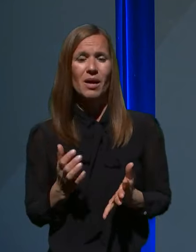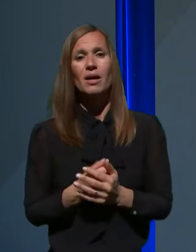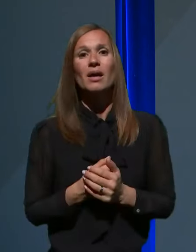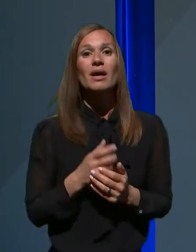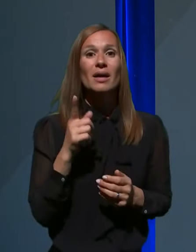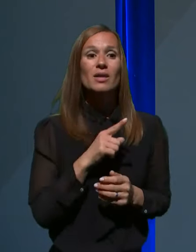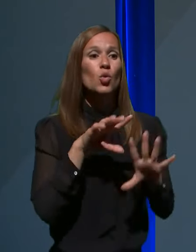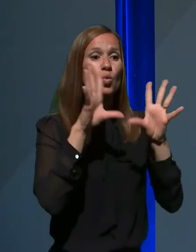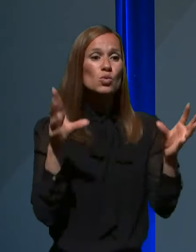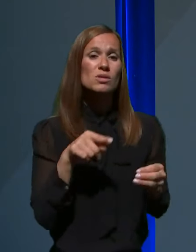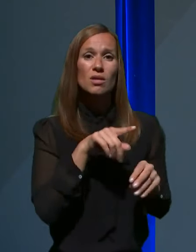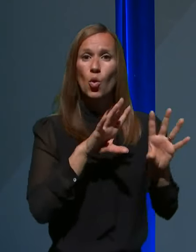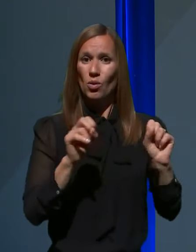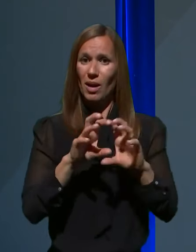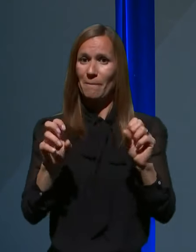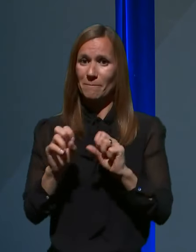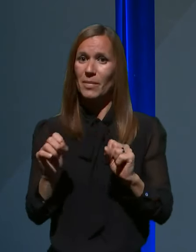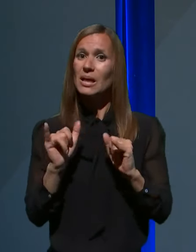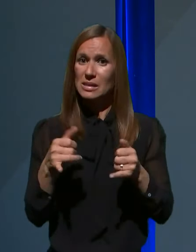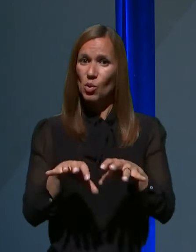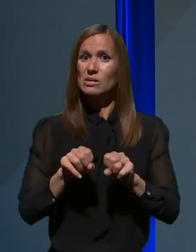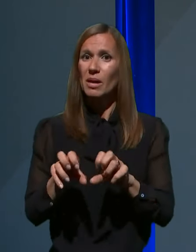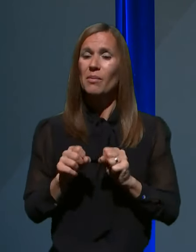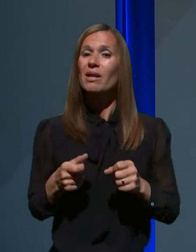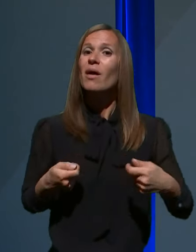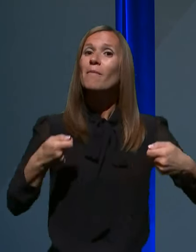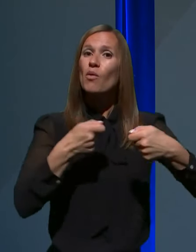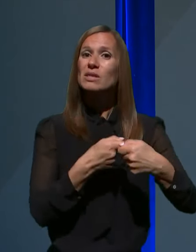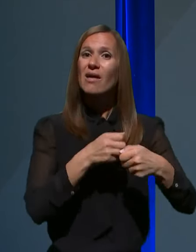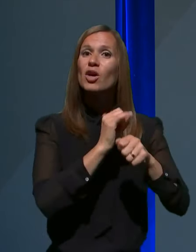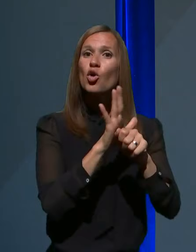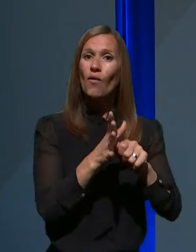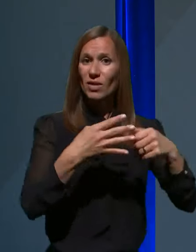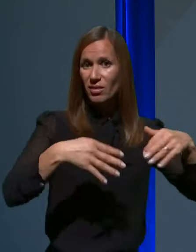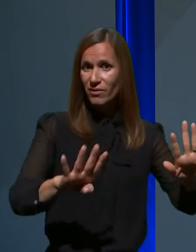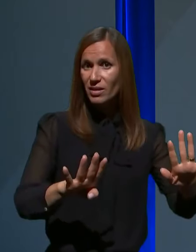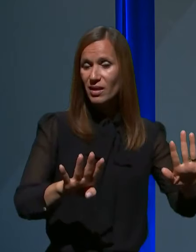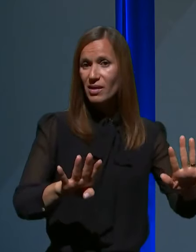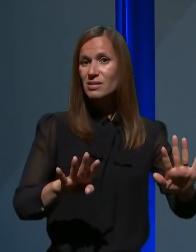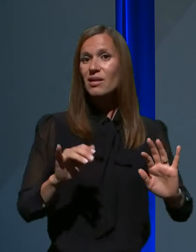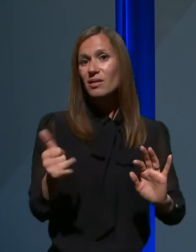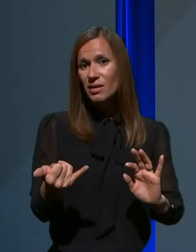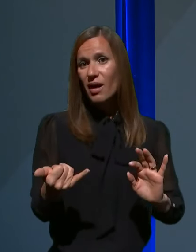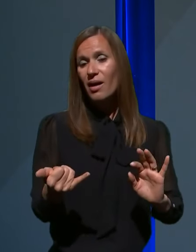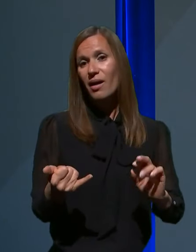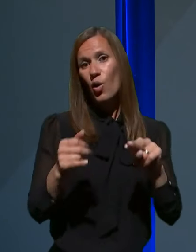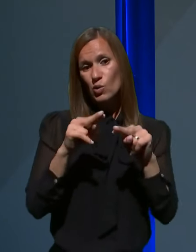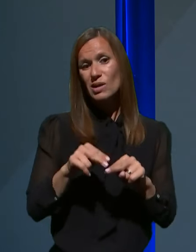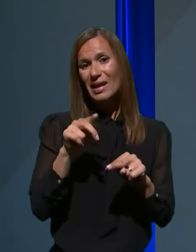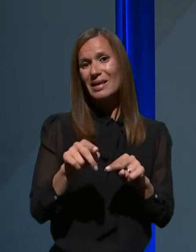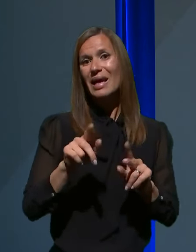v povezavi z COVID-19, je verjetno teh ostalih respiratornih infektov